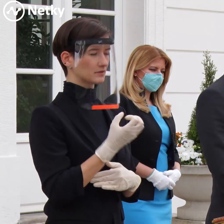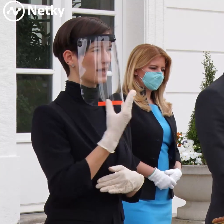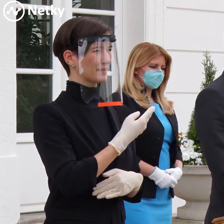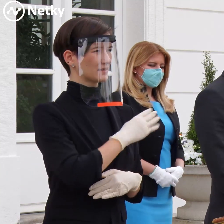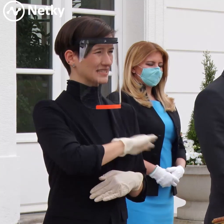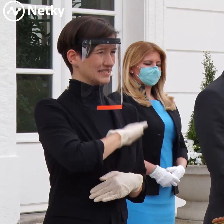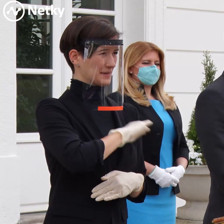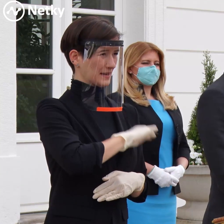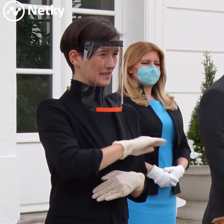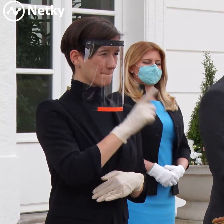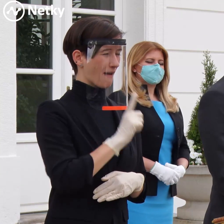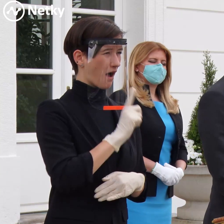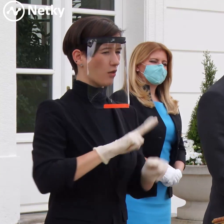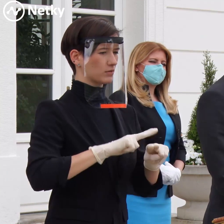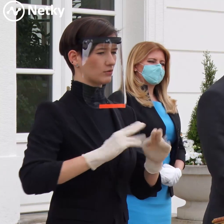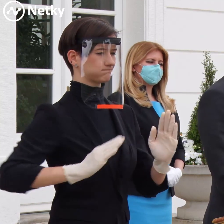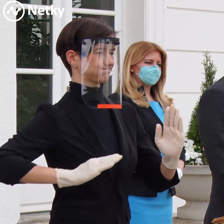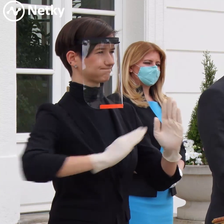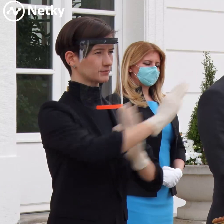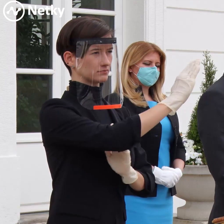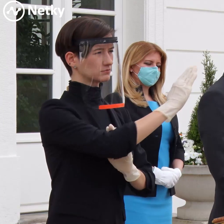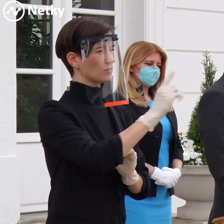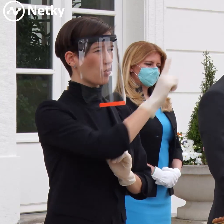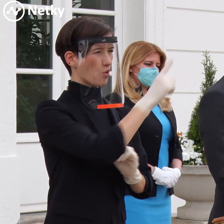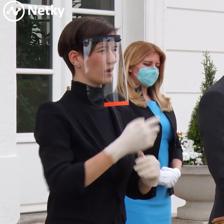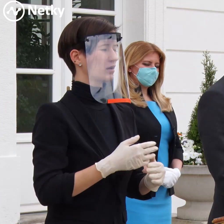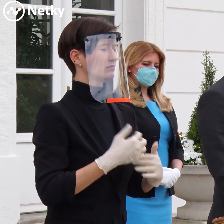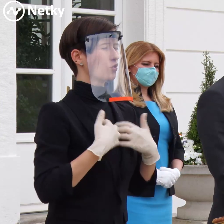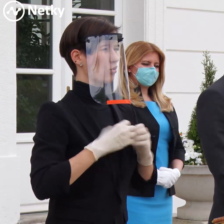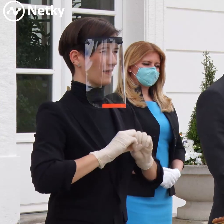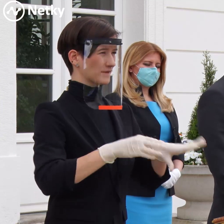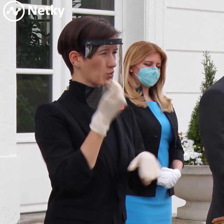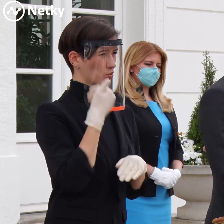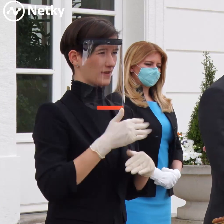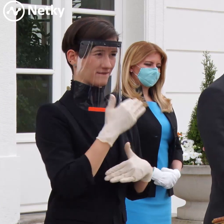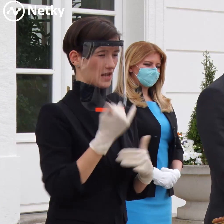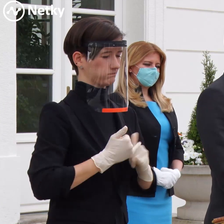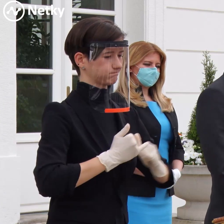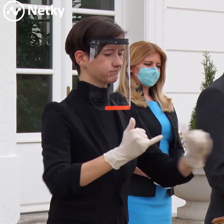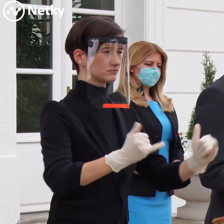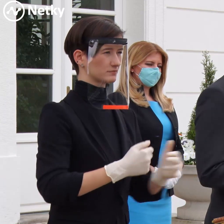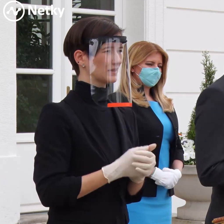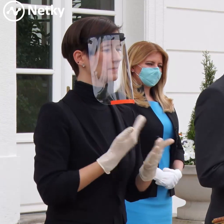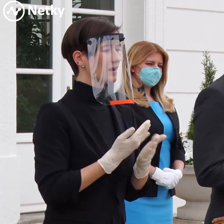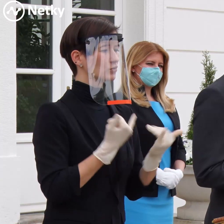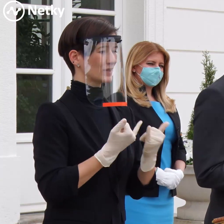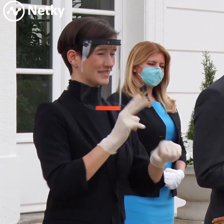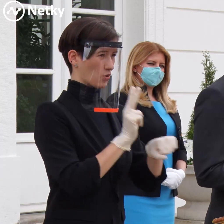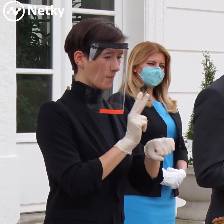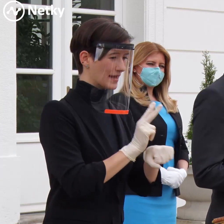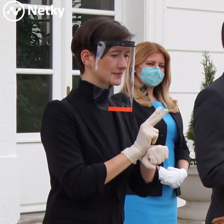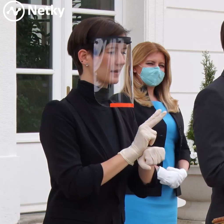opatreniami. Preto musíme byť veľmi zodpovední a múdri, akým spôsobom budeme ďalej tieto opatrenia uvoľňovať, ako si užijeme tú